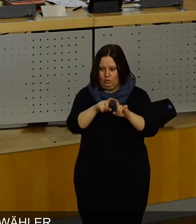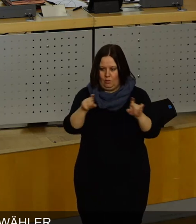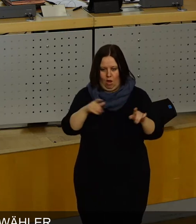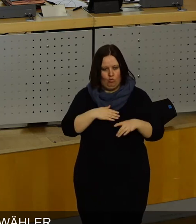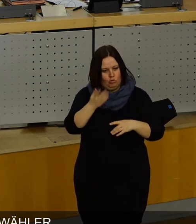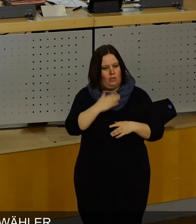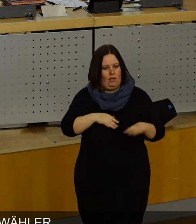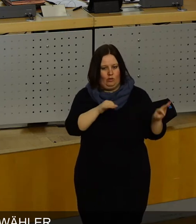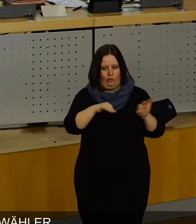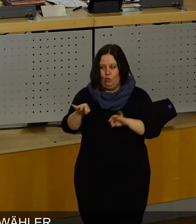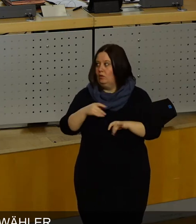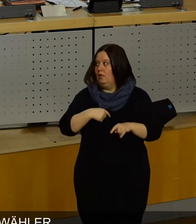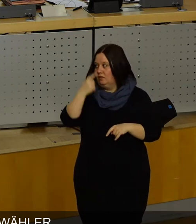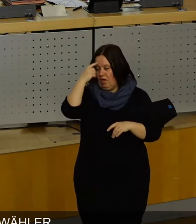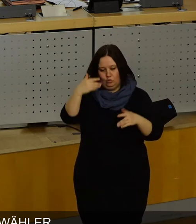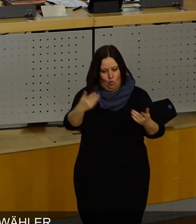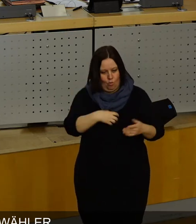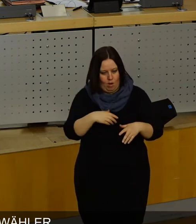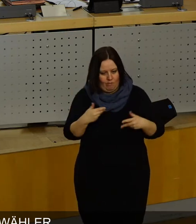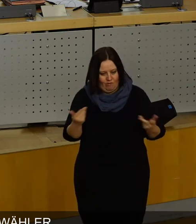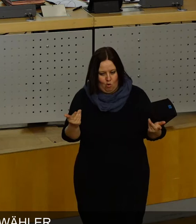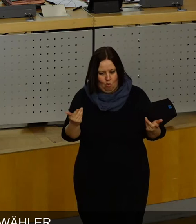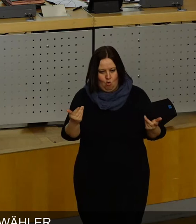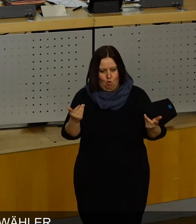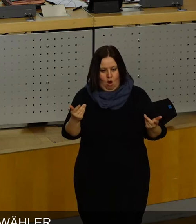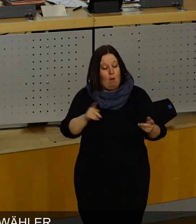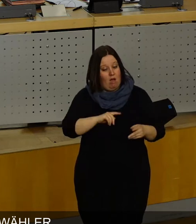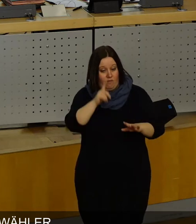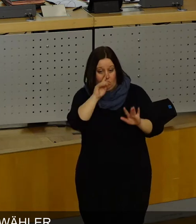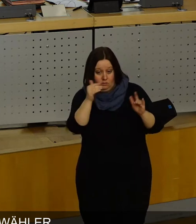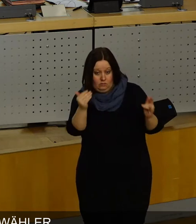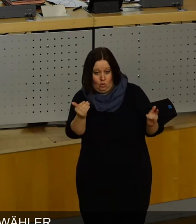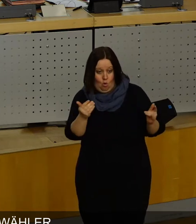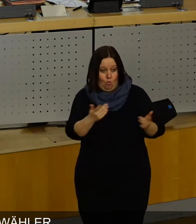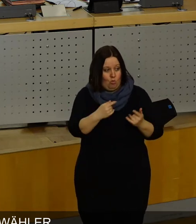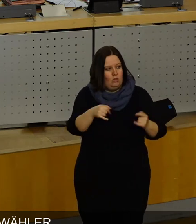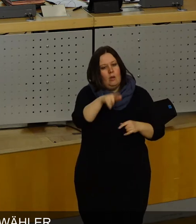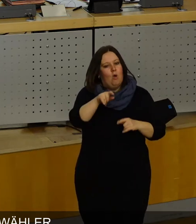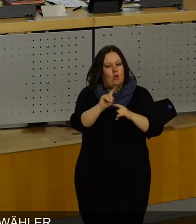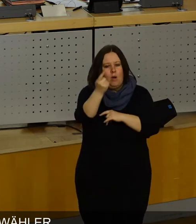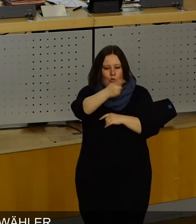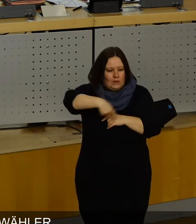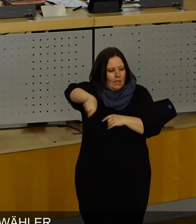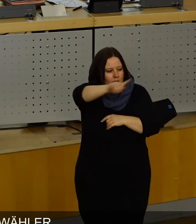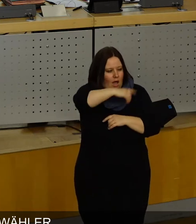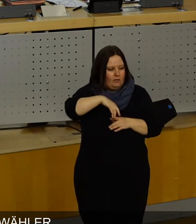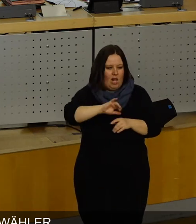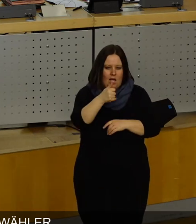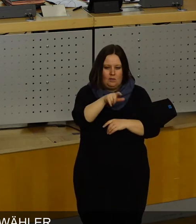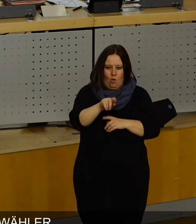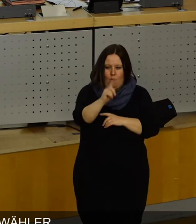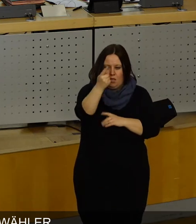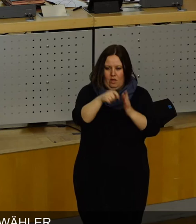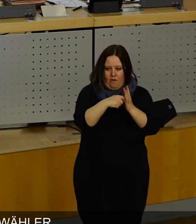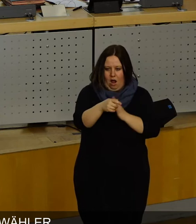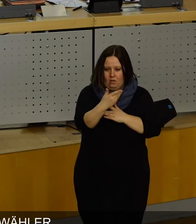das ich sonst gerne geführt hätte. Jetzt weiß ich es ja, wo das Problem liegt. Aber wenn das so ist, wie will ein Bürgermeister aus Ihren Reihen, der als erster Bürgermeister